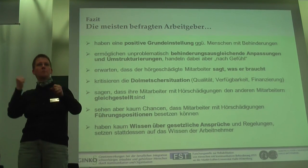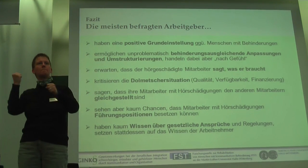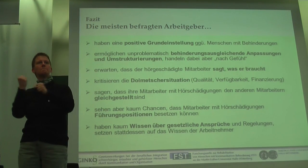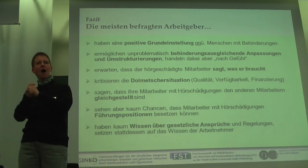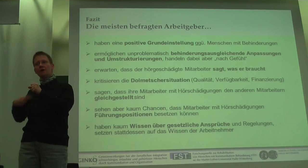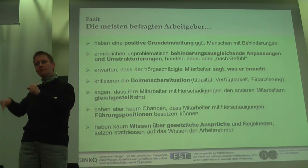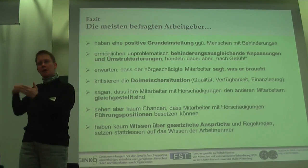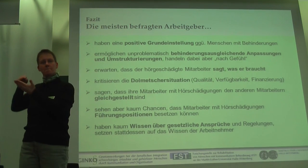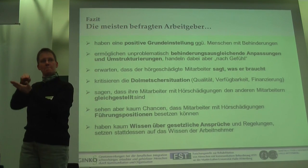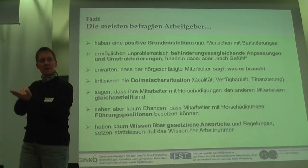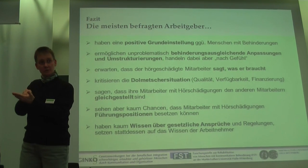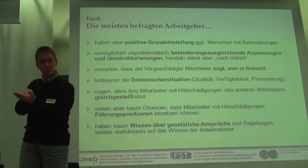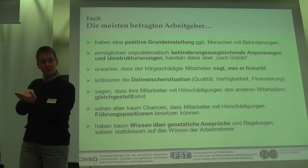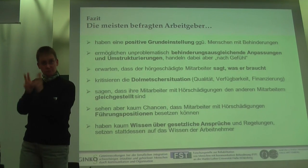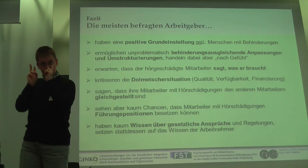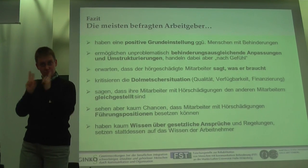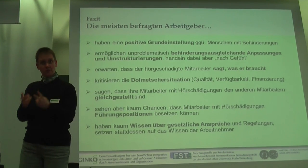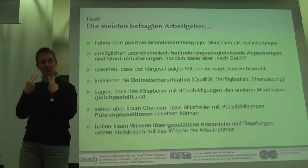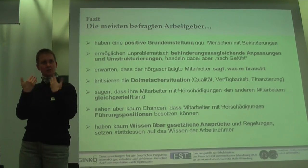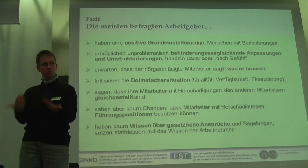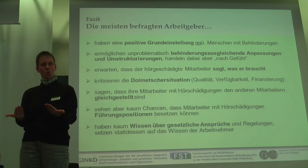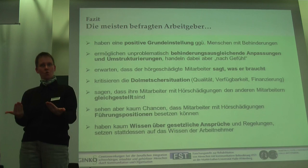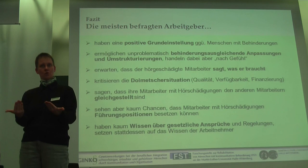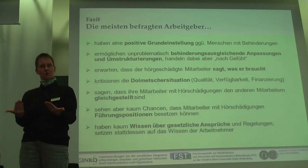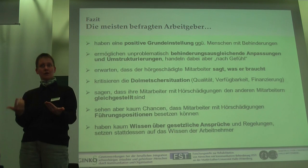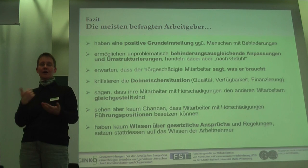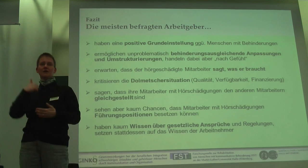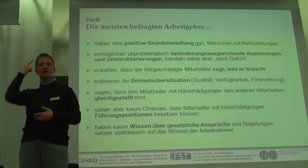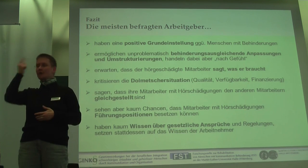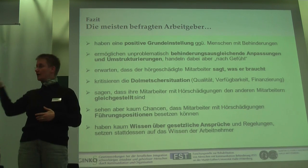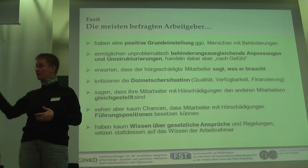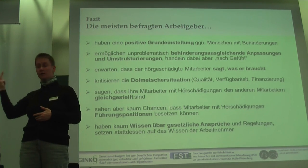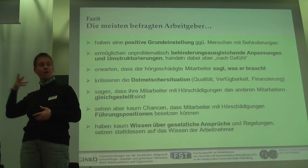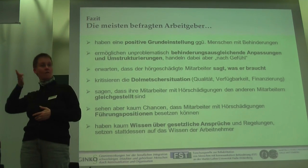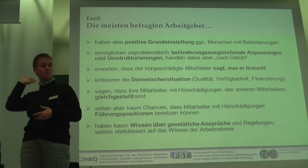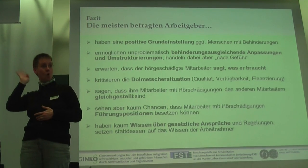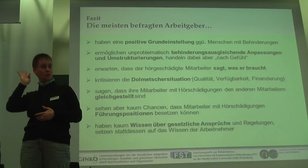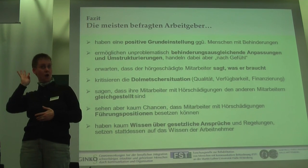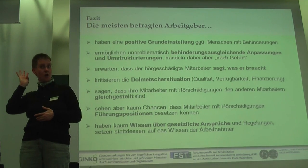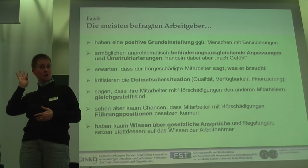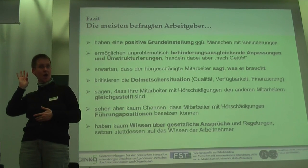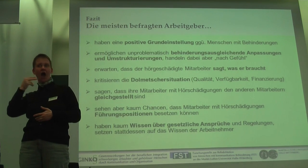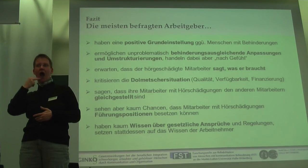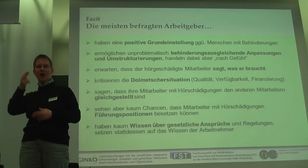Ist es denn nun tatsächlich Sinn? Also ich denke, unser Vortrag hat gezeigt, dass die Antwort nicht eindeutig ausfällt.